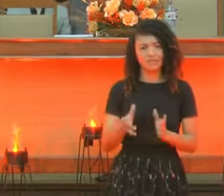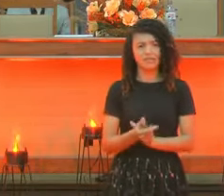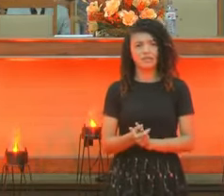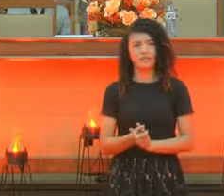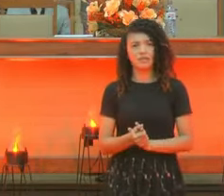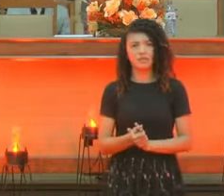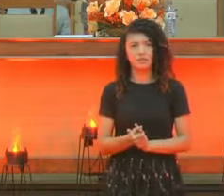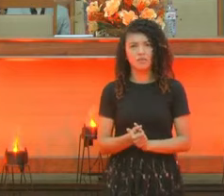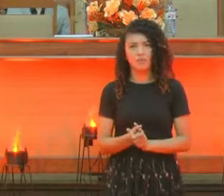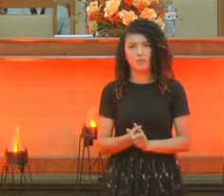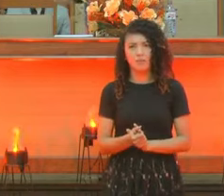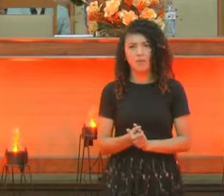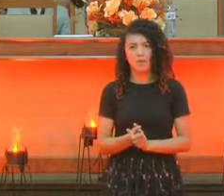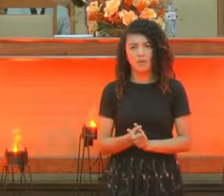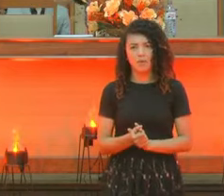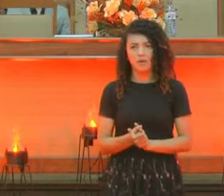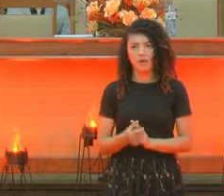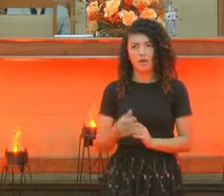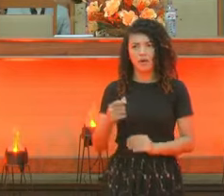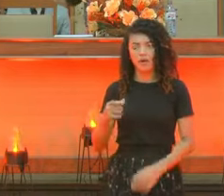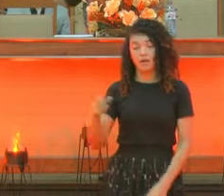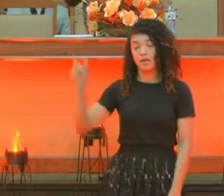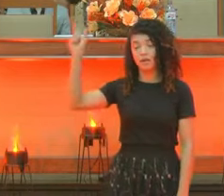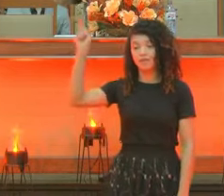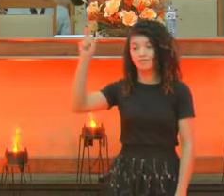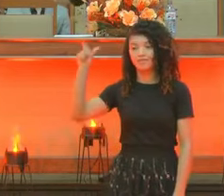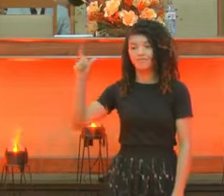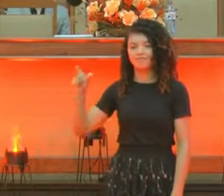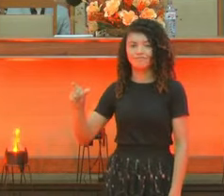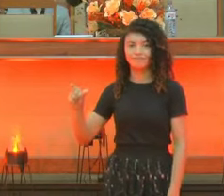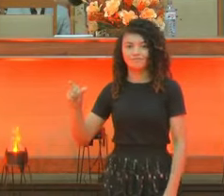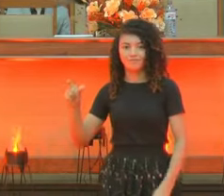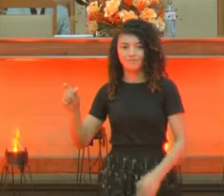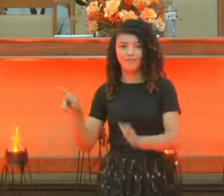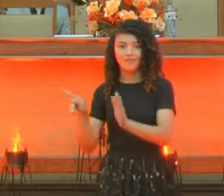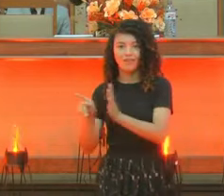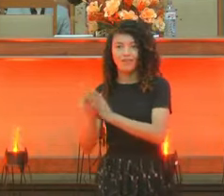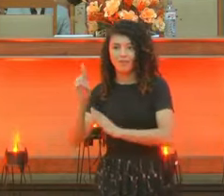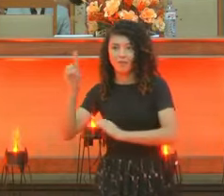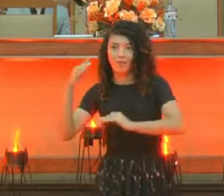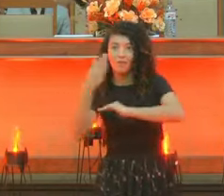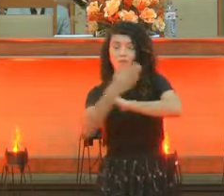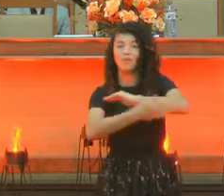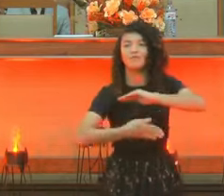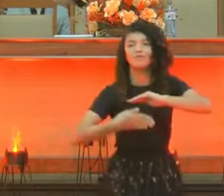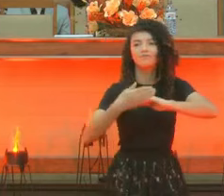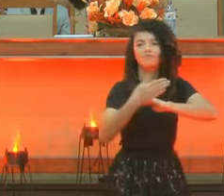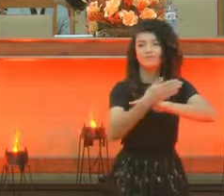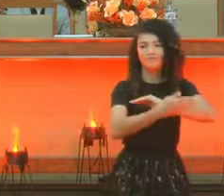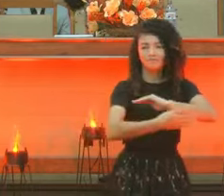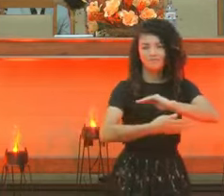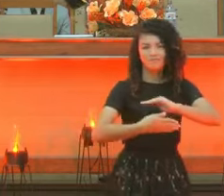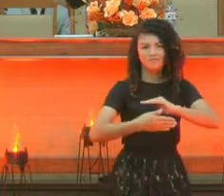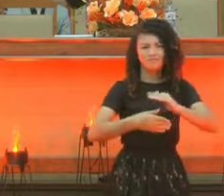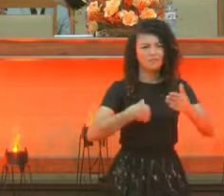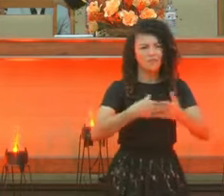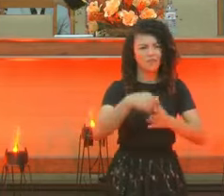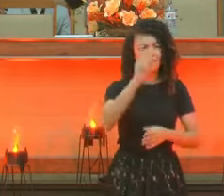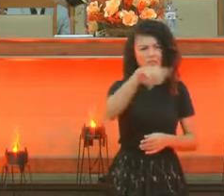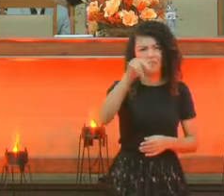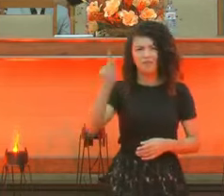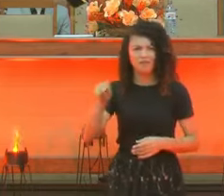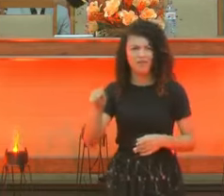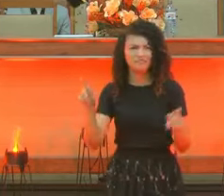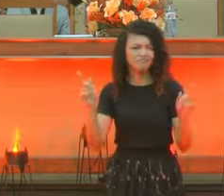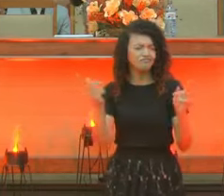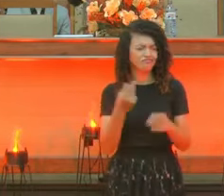está dizendo, eu sou um. Um escudo. Ao redor. Tem negócio de macumba. Tem negócio de feitiço. negócio